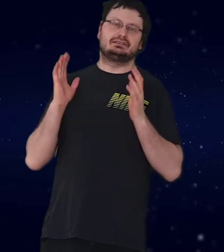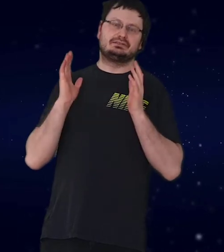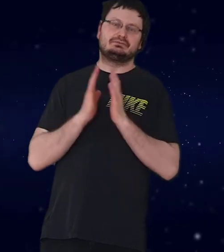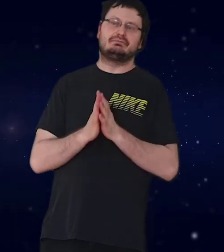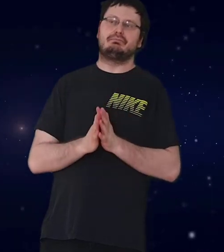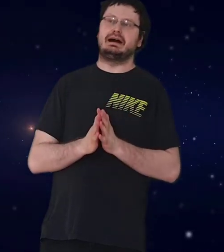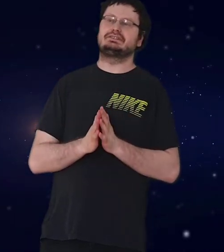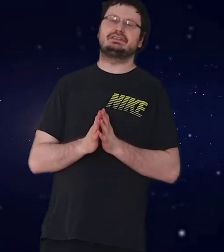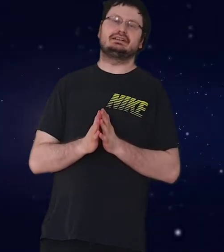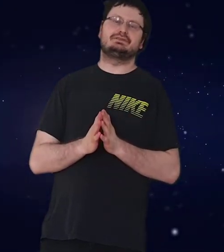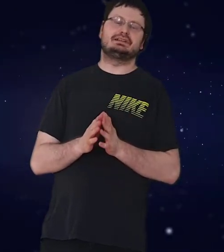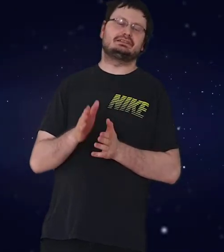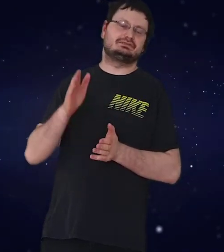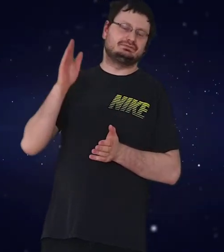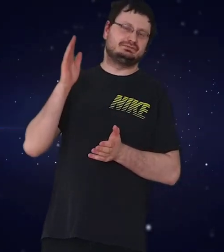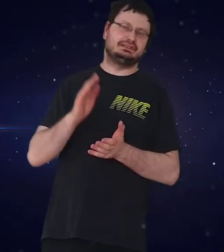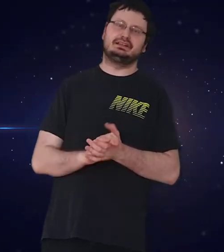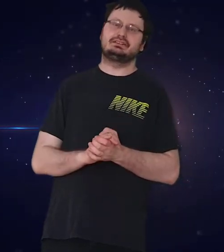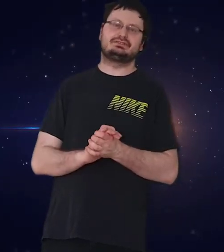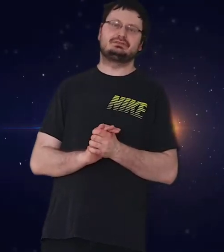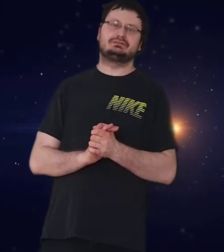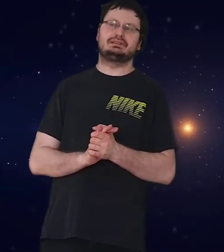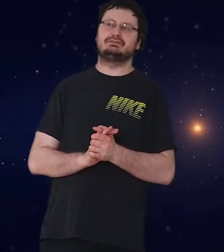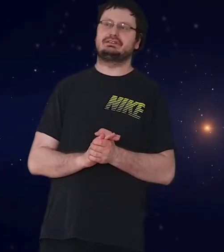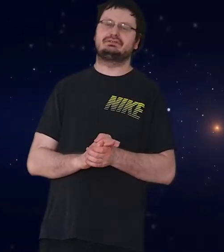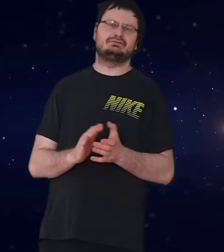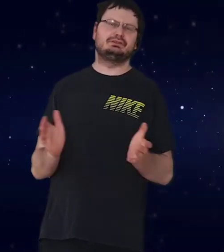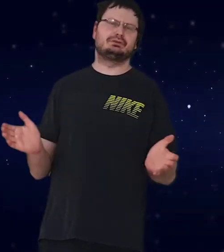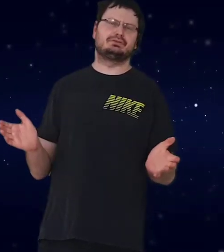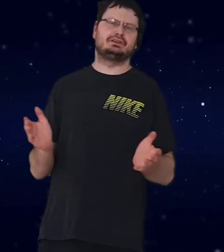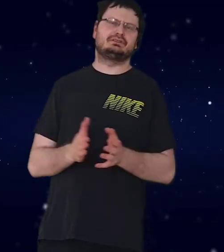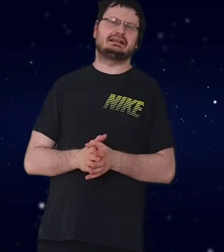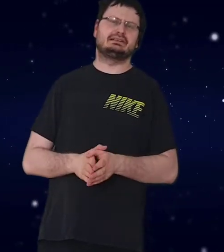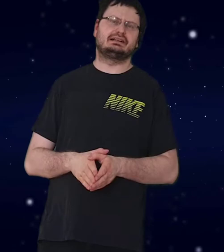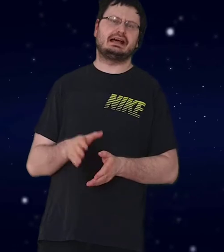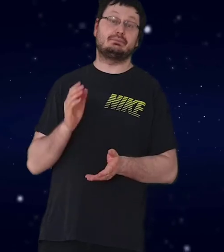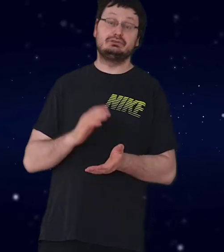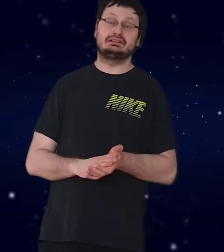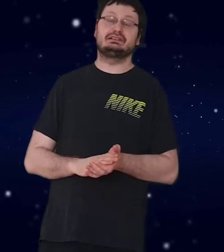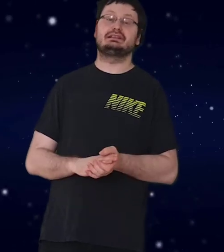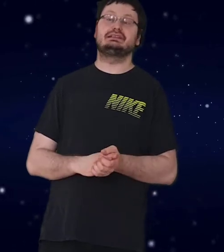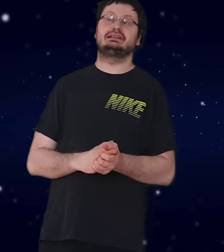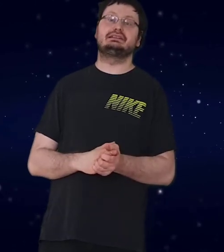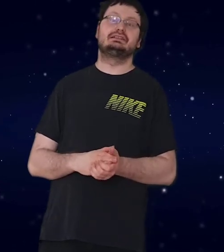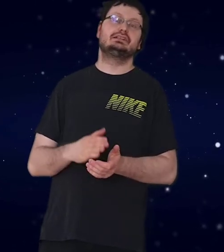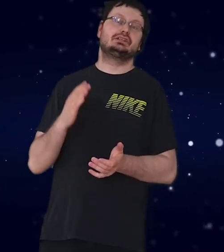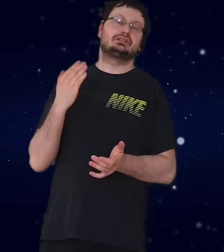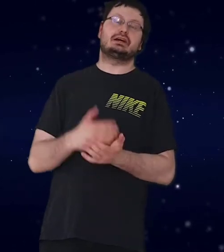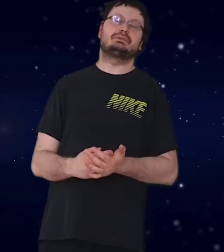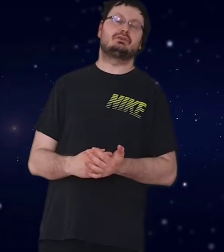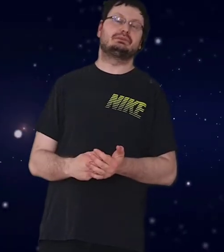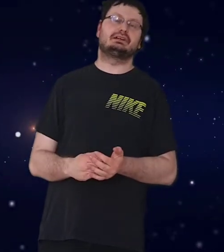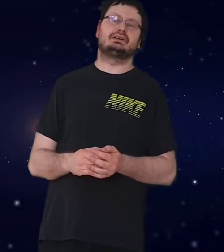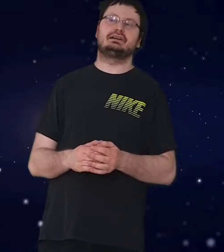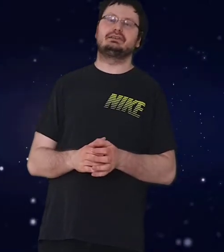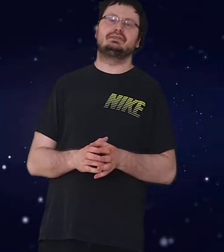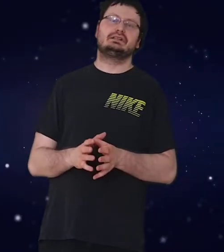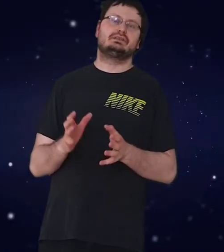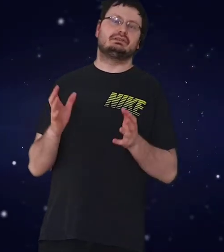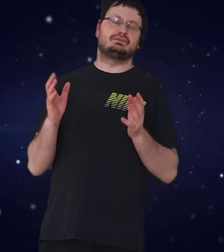dann macht es einfach, wie jeder es tut, wenn einem dein Video gefällt, dann abonniert den Kanal, schreibt die Kommentare rein. Wenn ihr